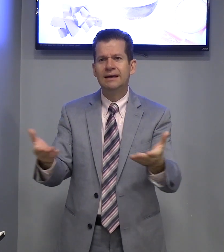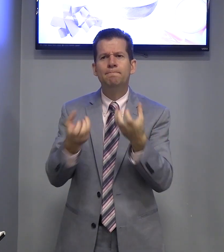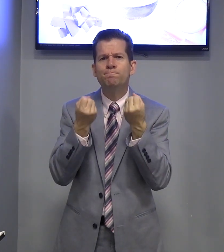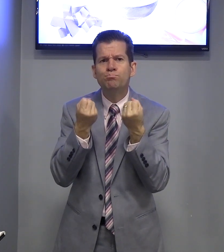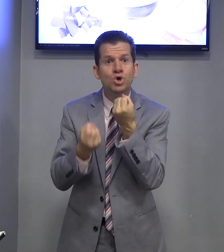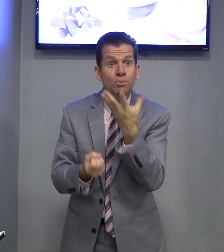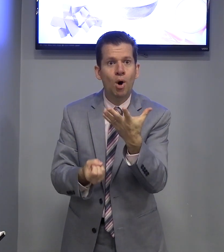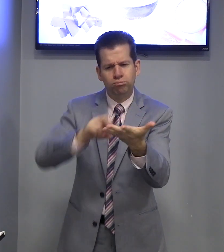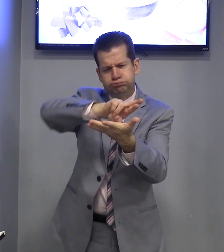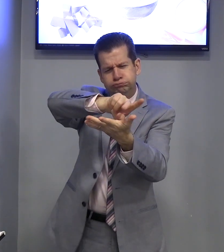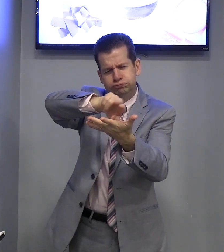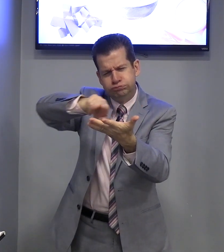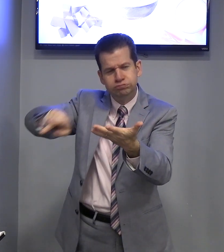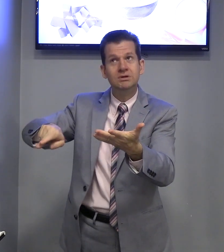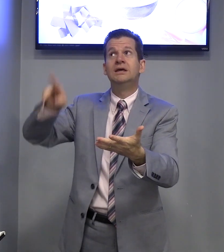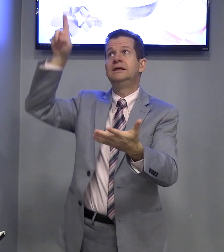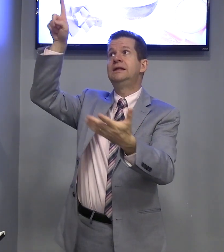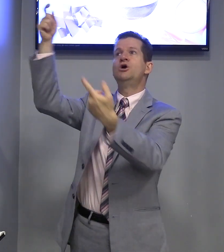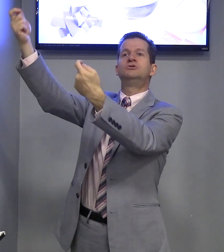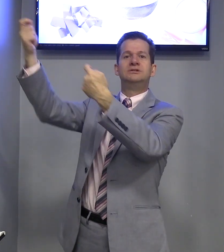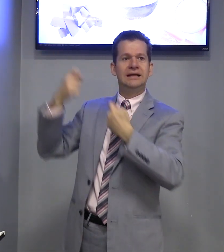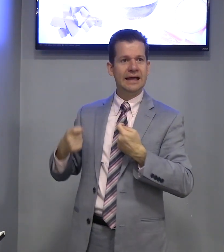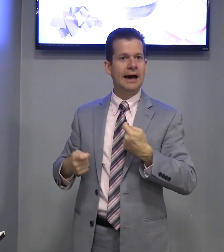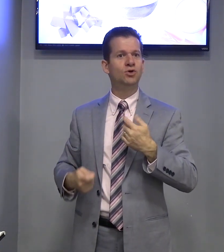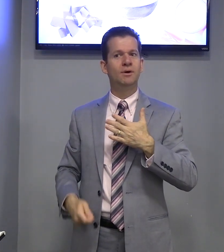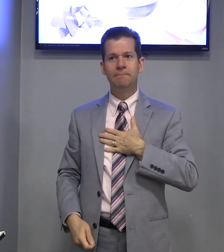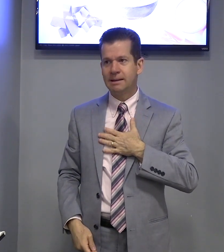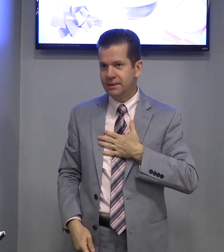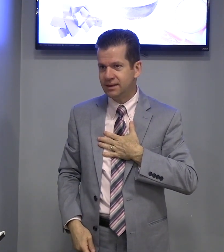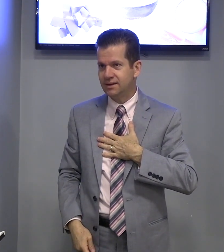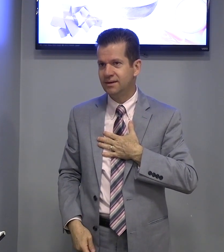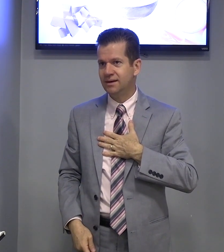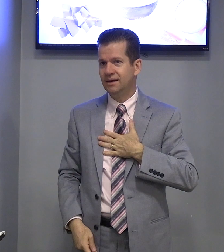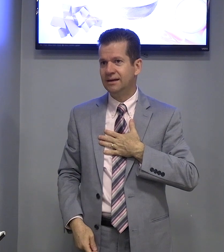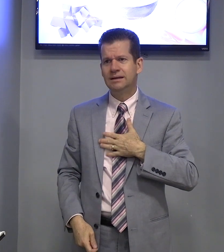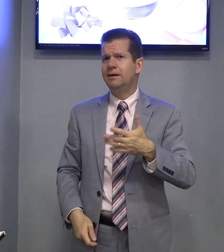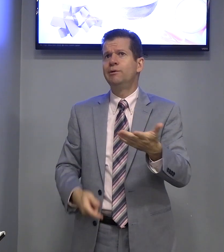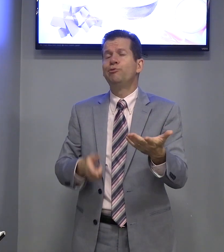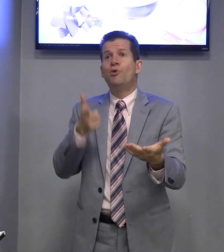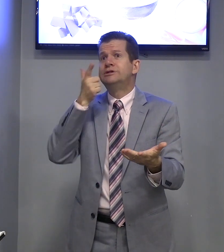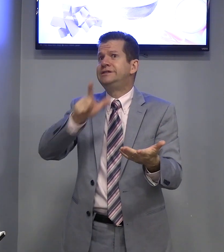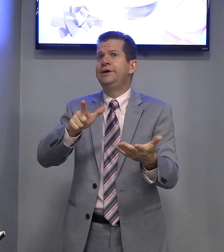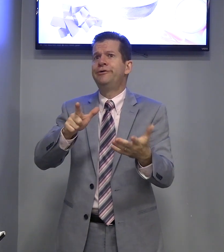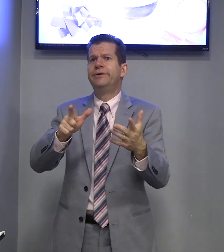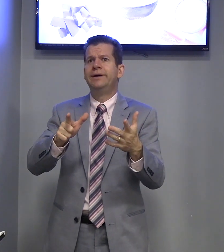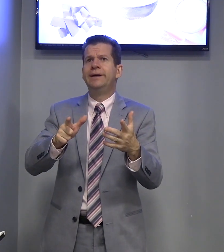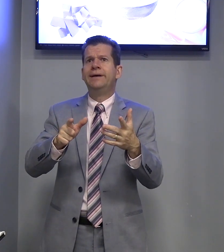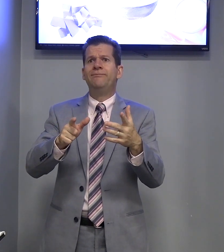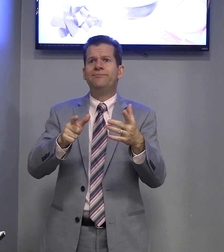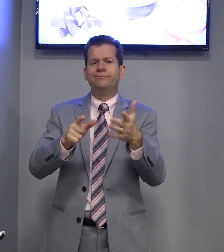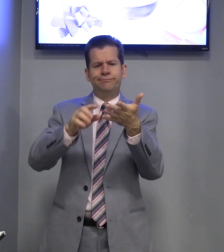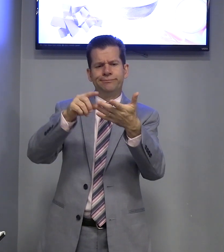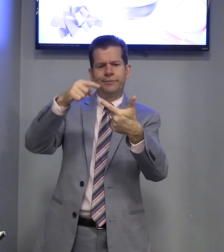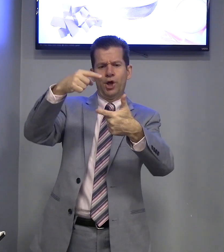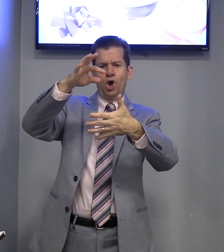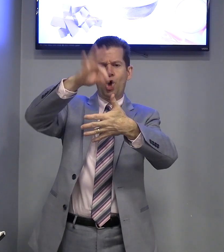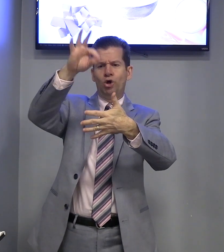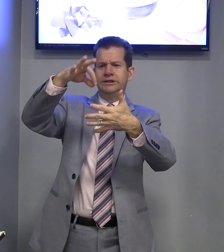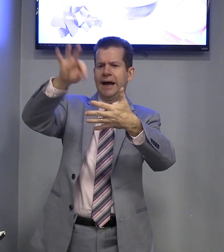Muito bom. Que Deus tem dado para mim. Então, eu não consigo contar.